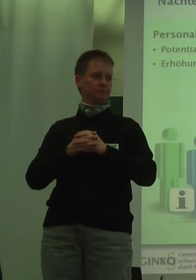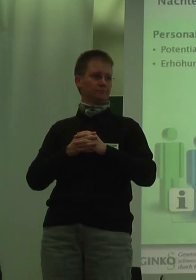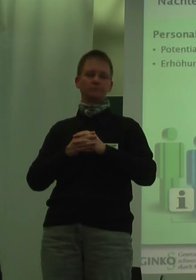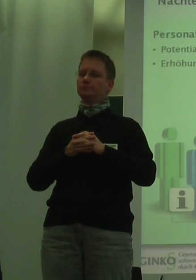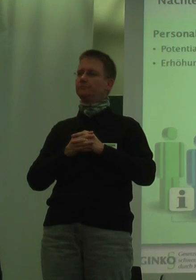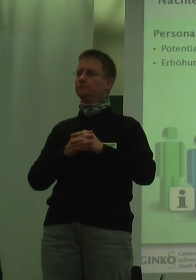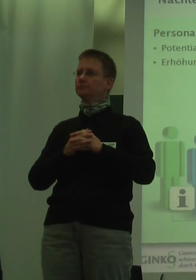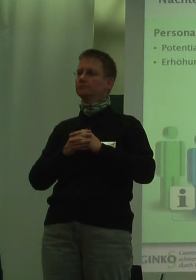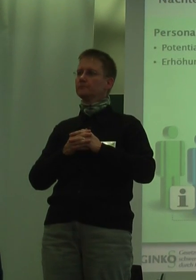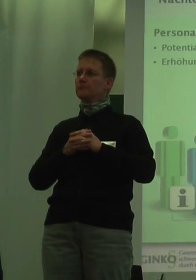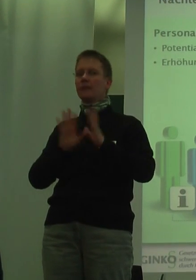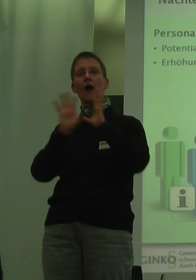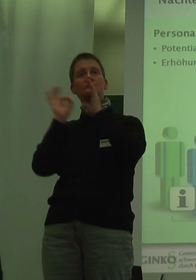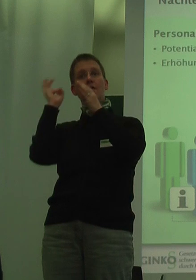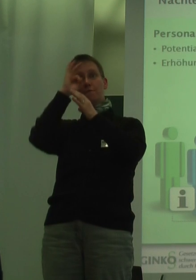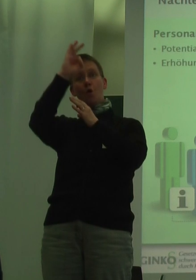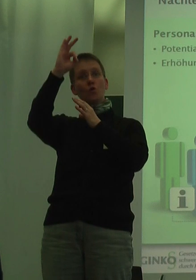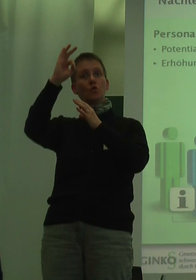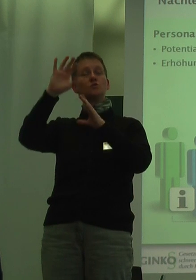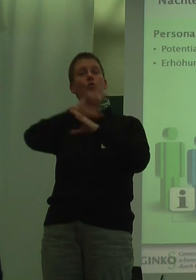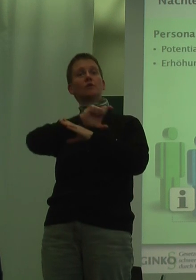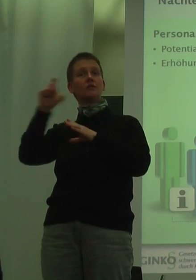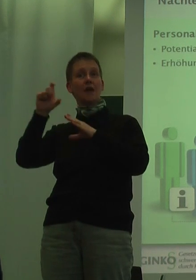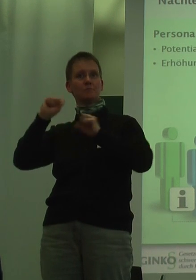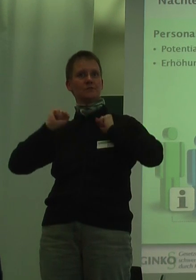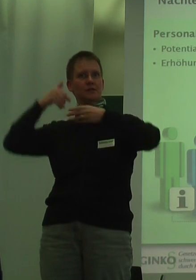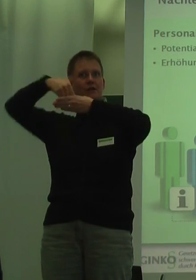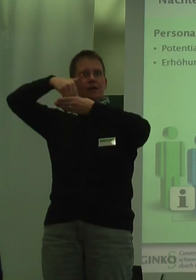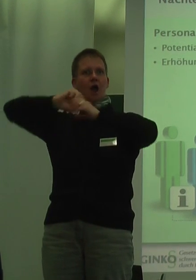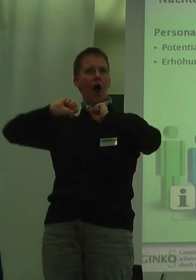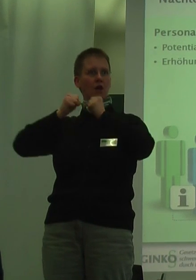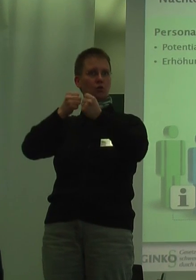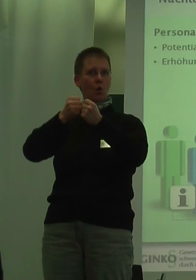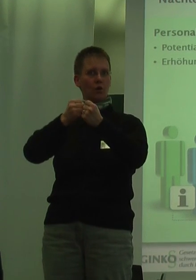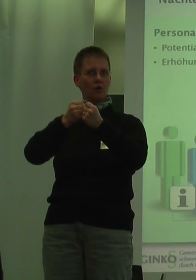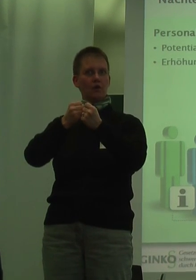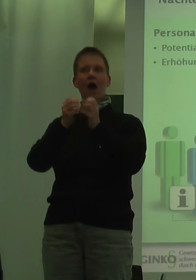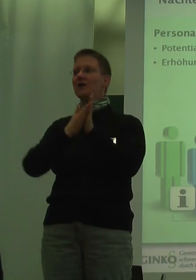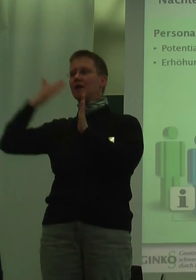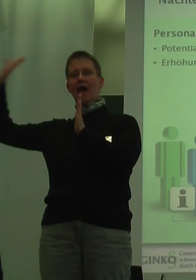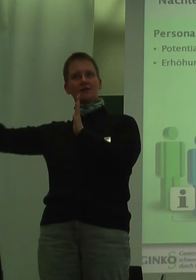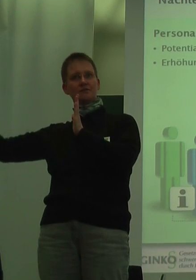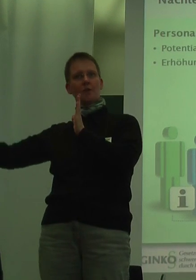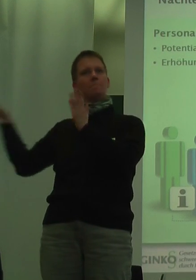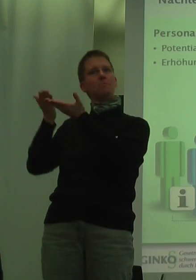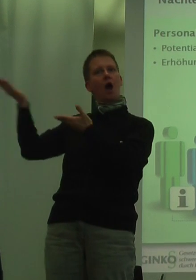Im Fokus stehen hier die unternehmensinternen Akteure, die jedoch auch hier von externen Stellen beratend und finanzierend